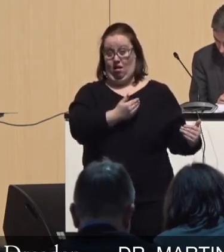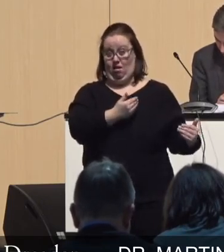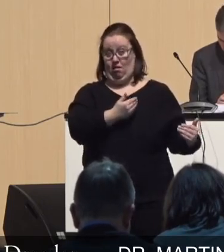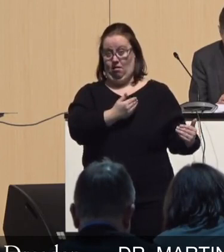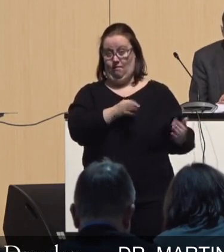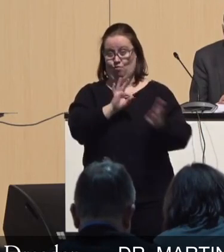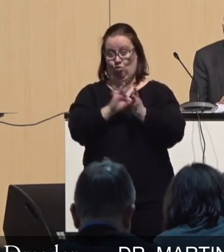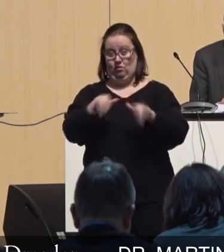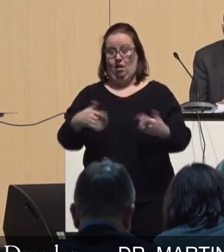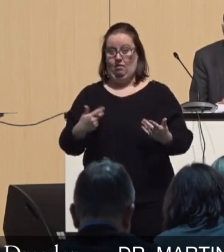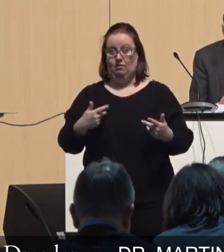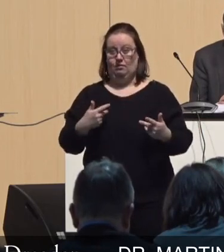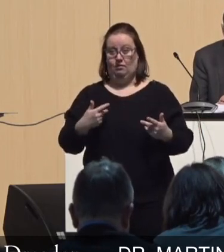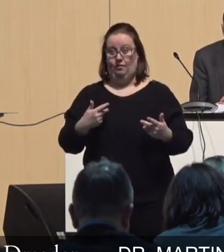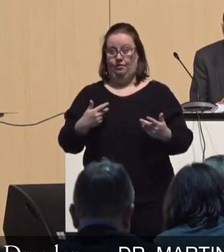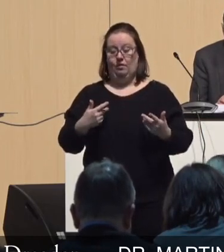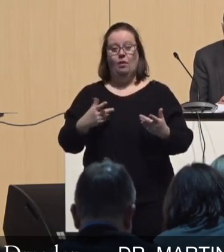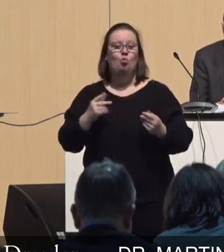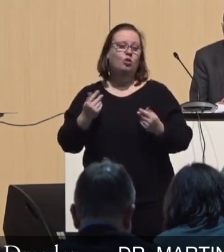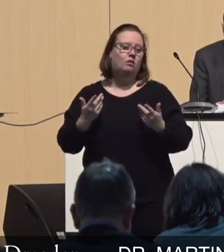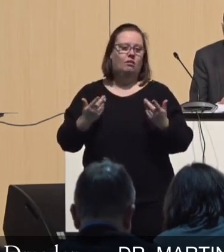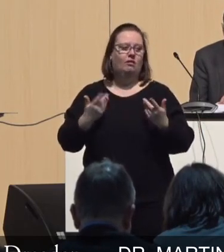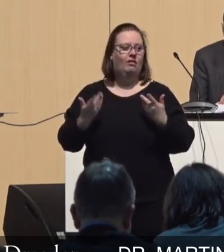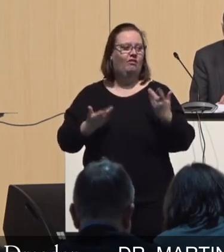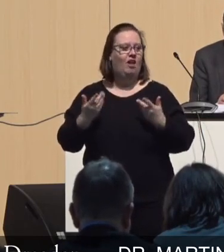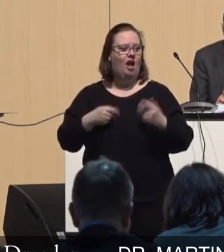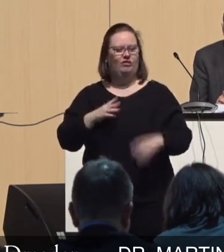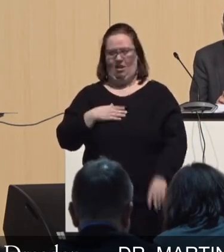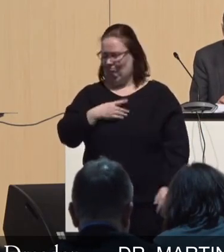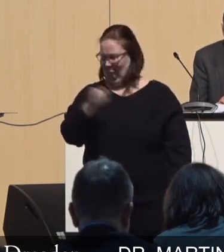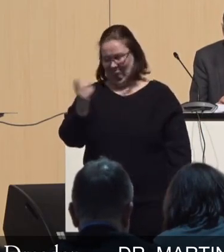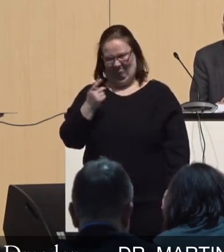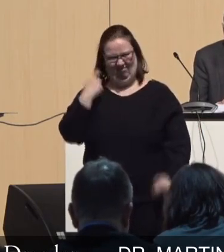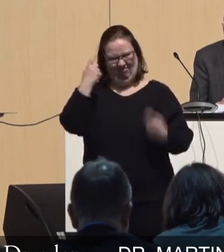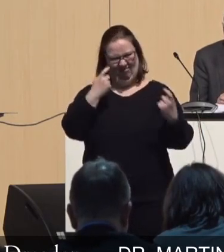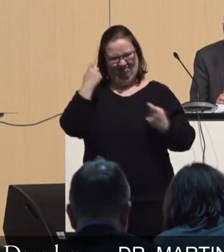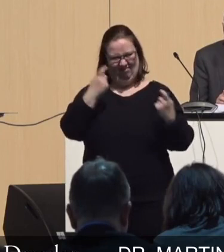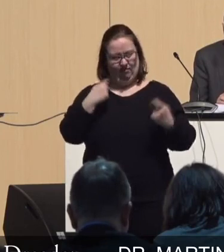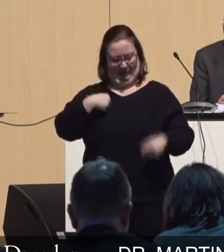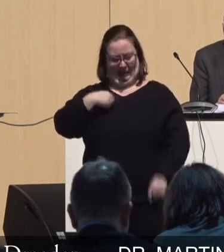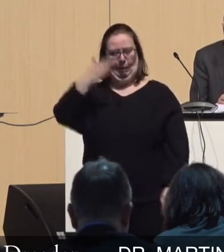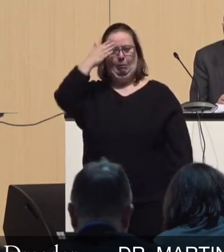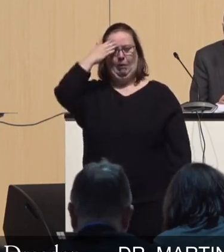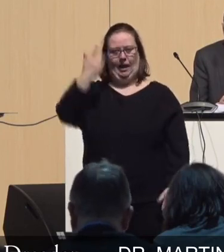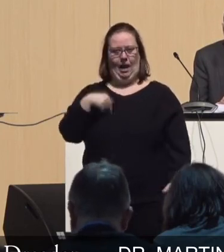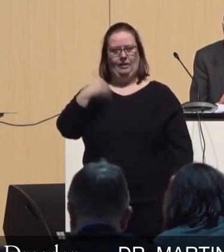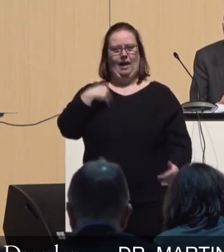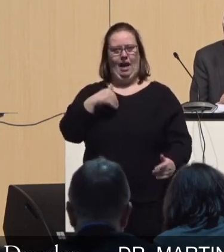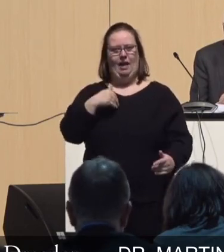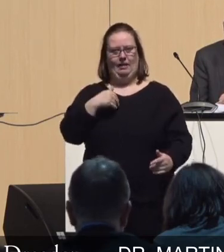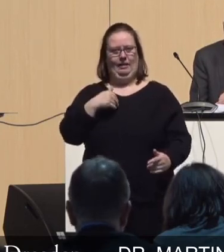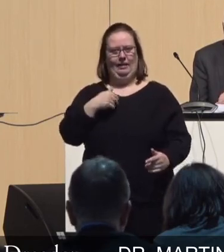ist. Und es wird wahrscheinlich jetzt gleich etwas absurd sein, dass der Pirat den Herrn Hilbert